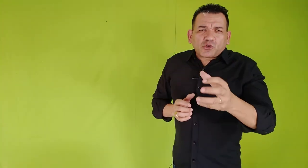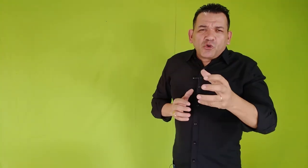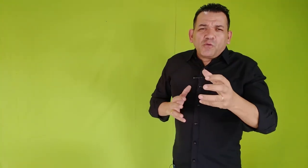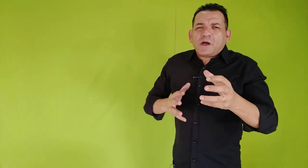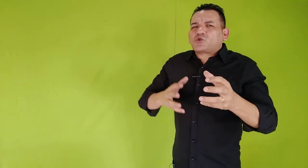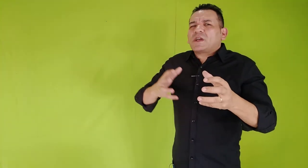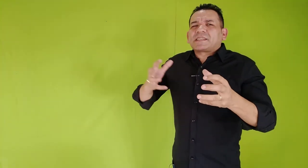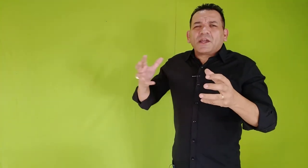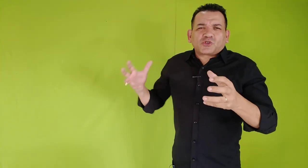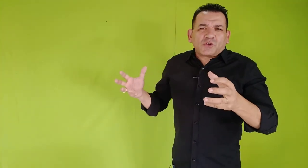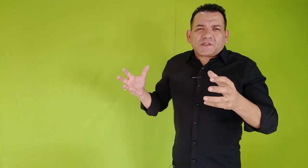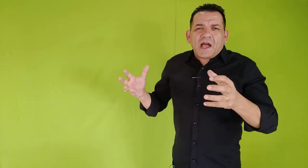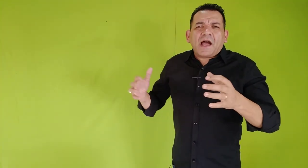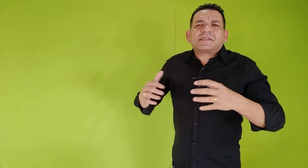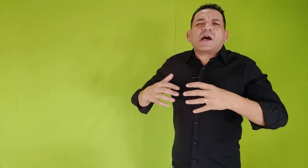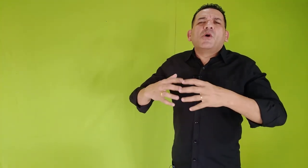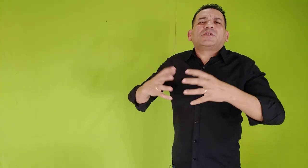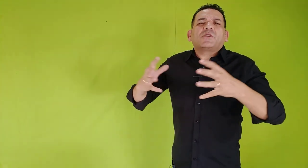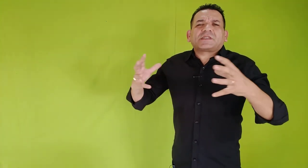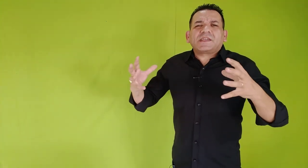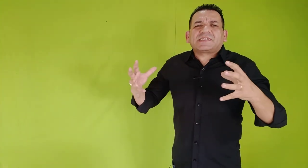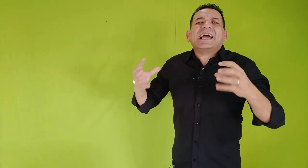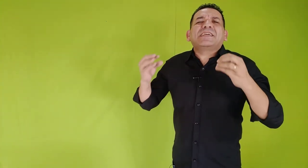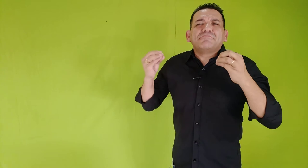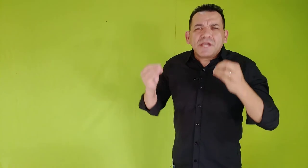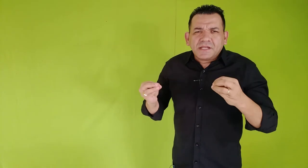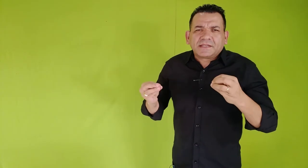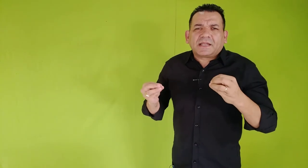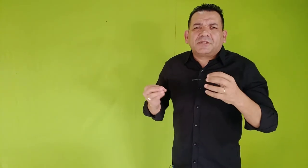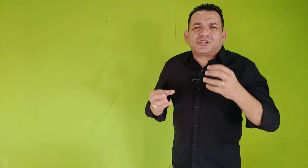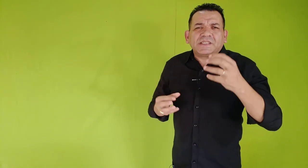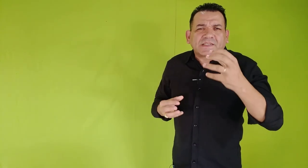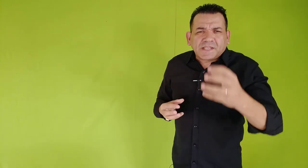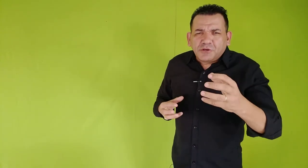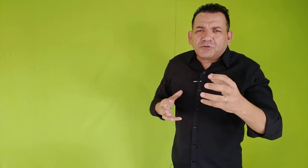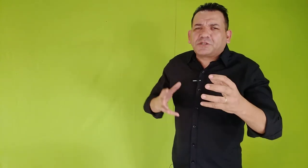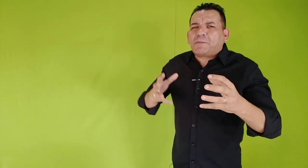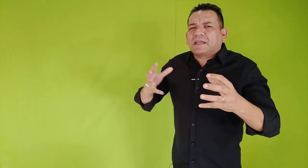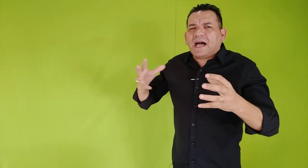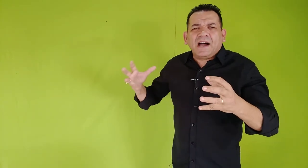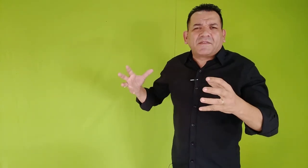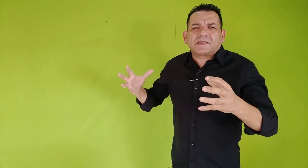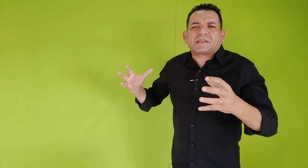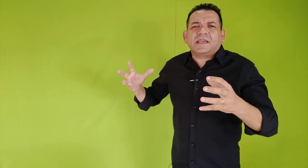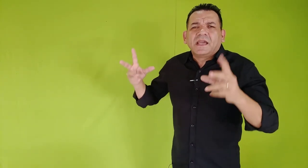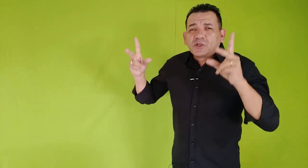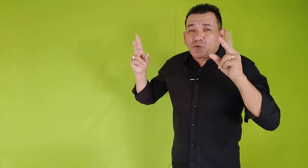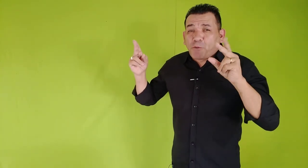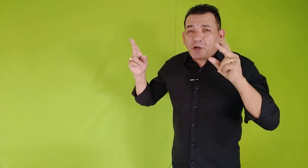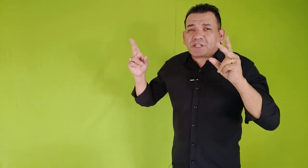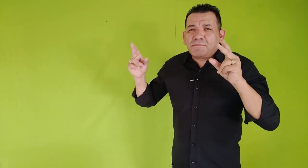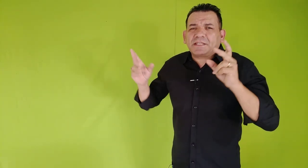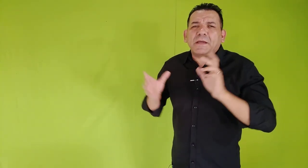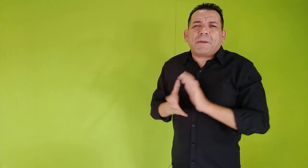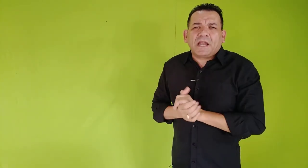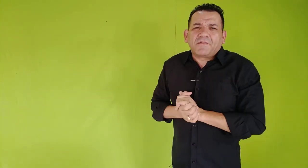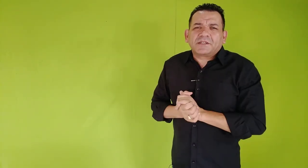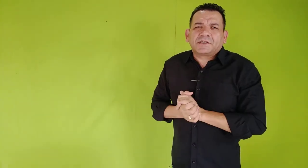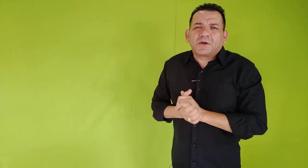grupos, as suas redes sociais, aonde você se alimenta de ensino, de palavras que supostamente é palavra de Deus.